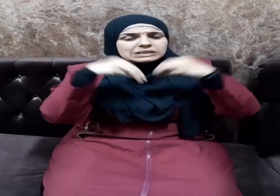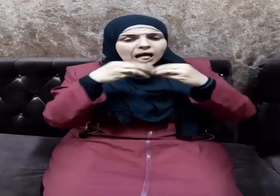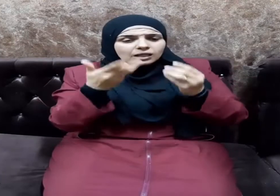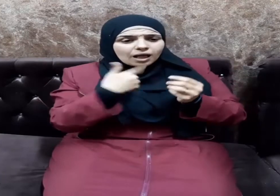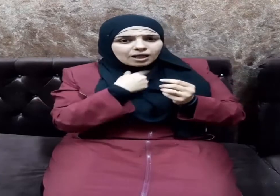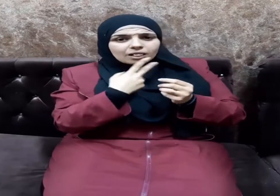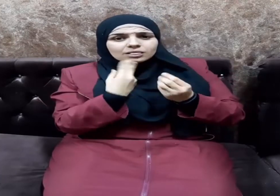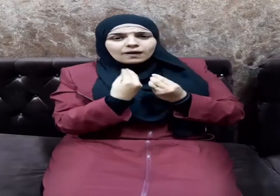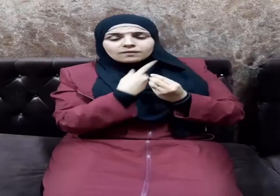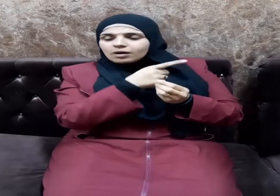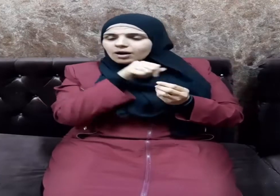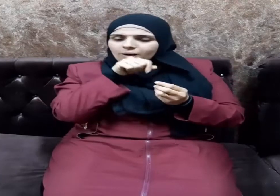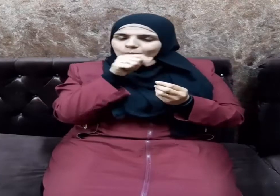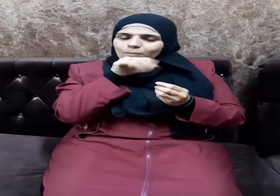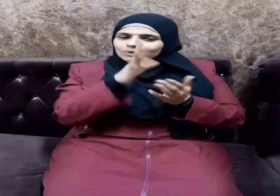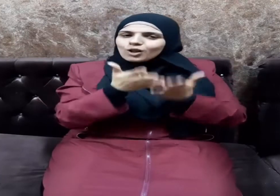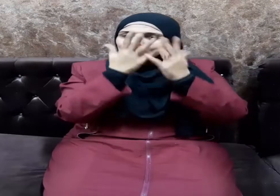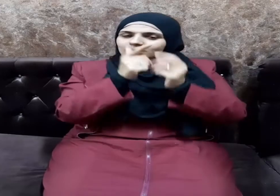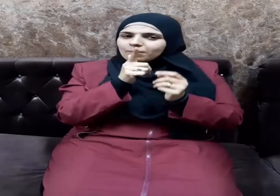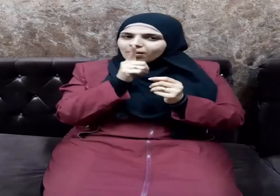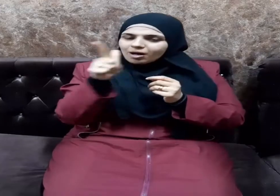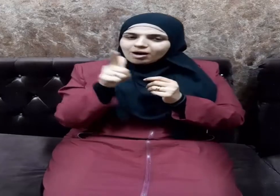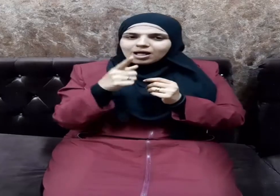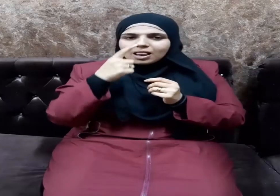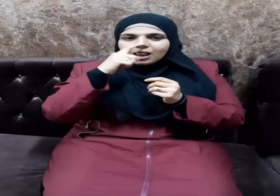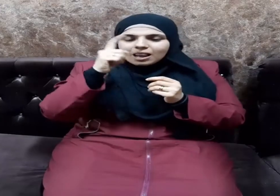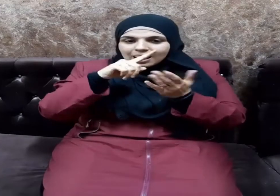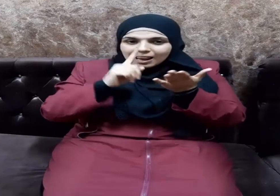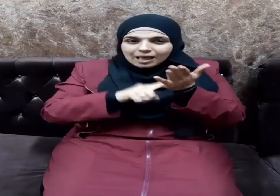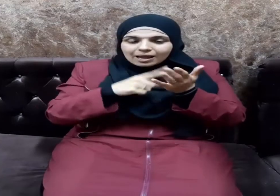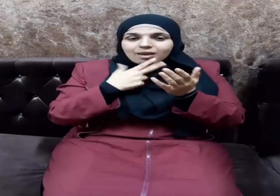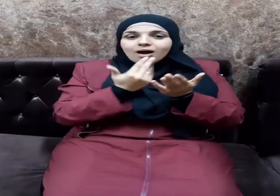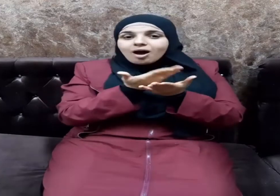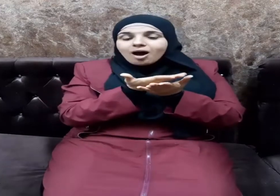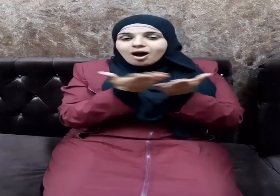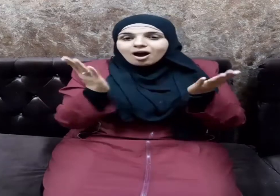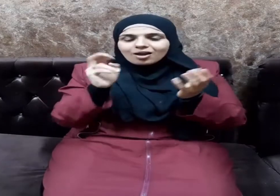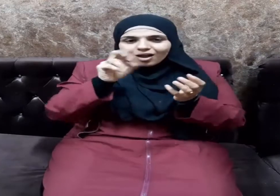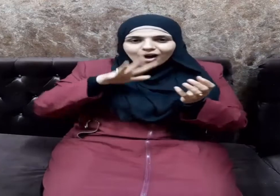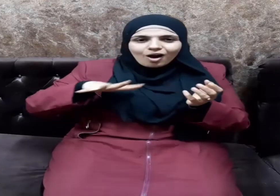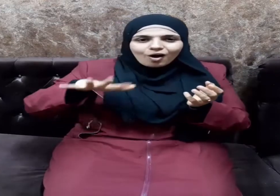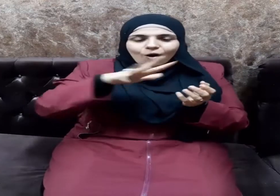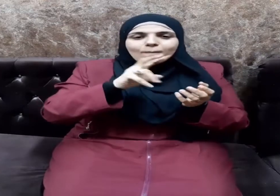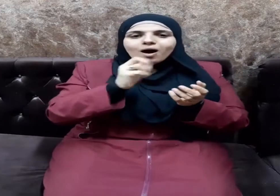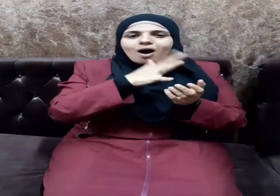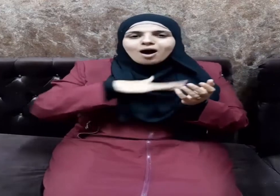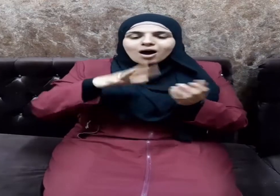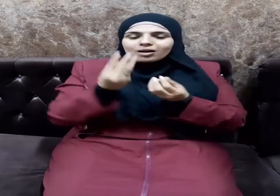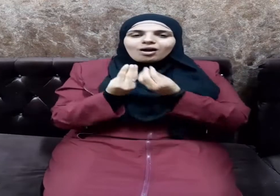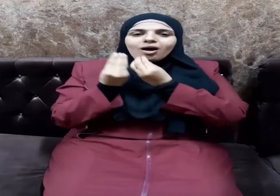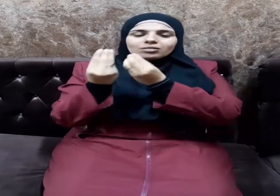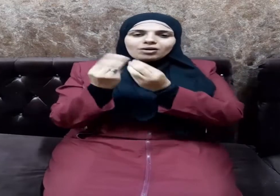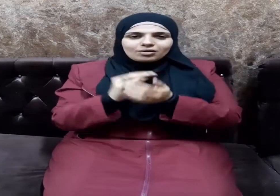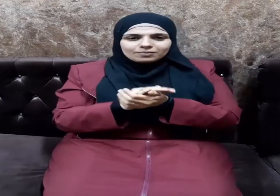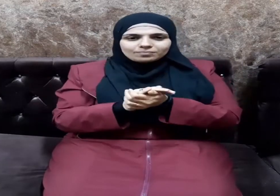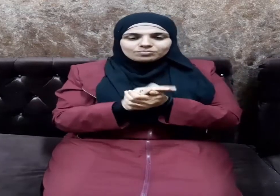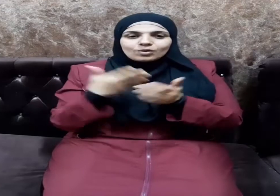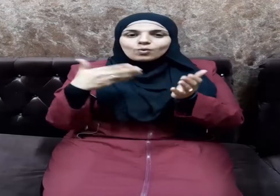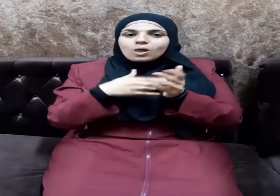فقال صلى الله عليه وسلم إن خير القوم خيرهم قضاء ولقد رغب